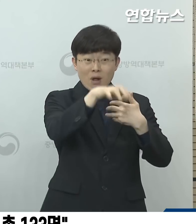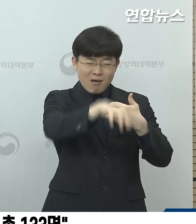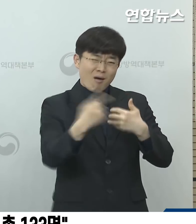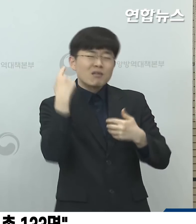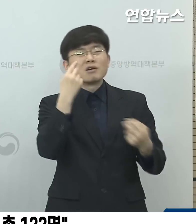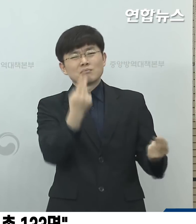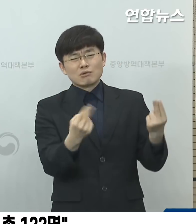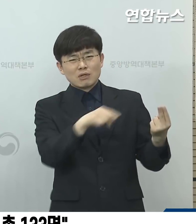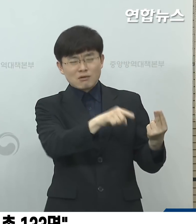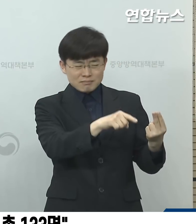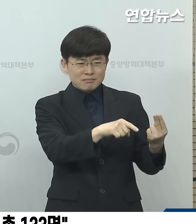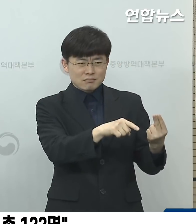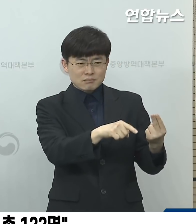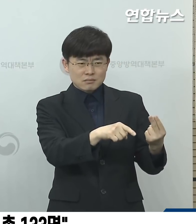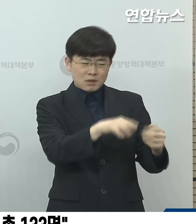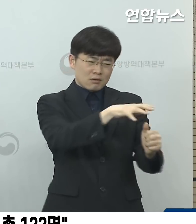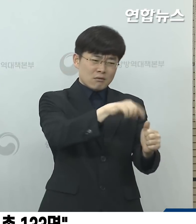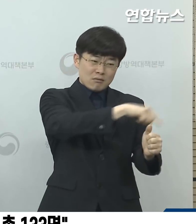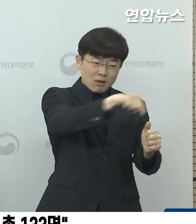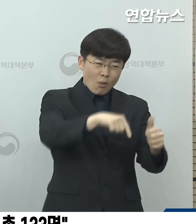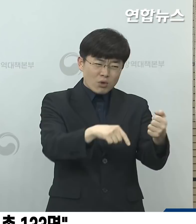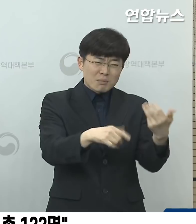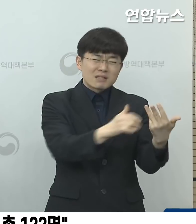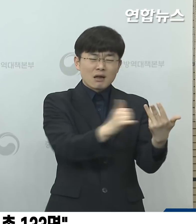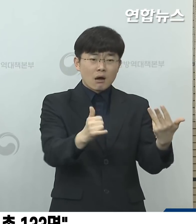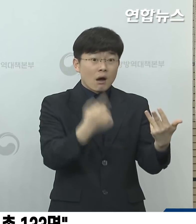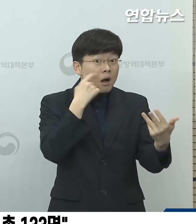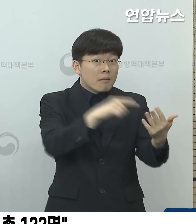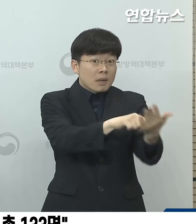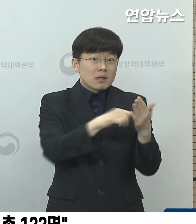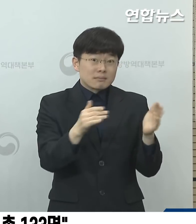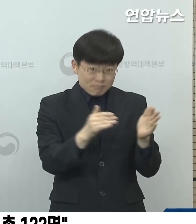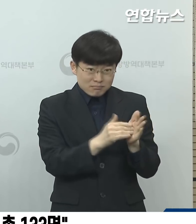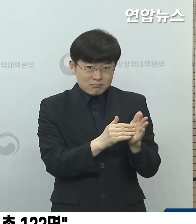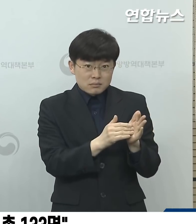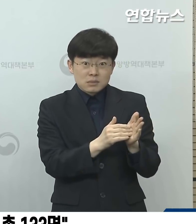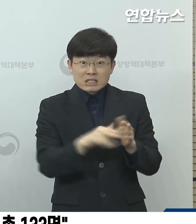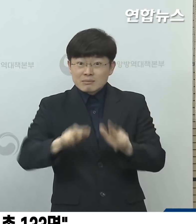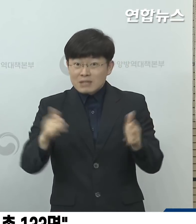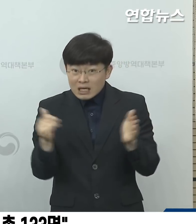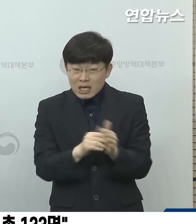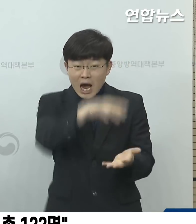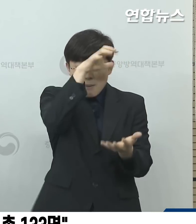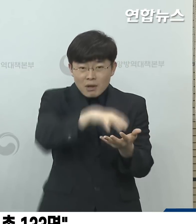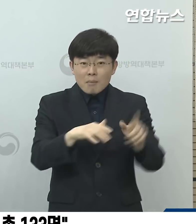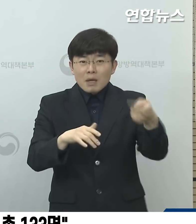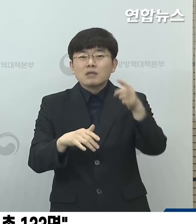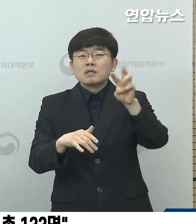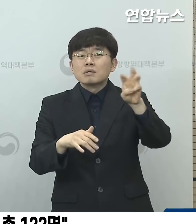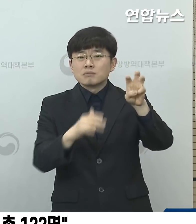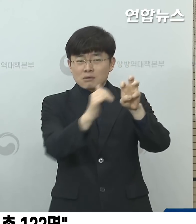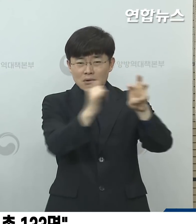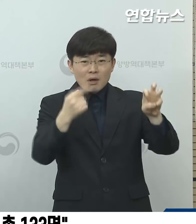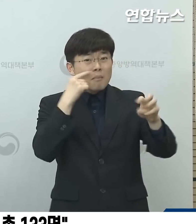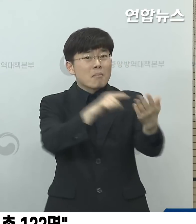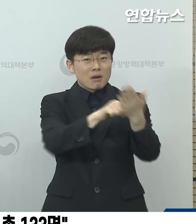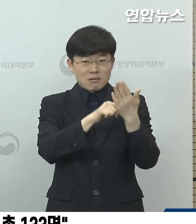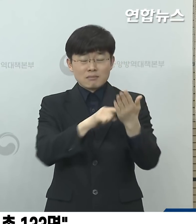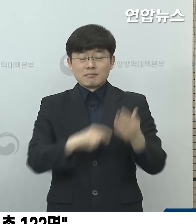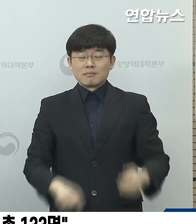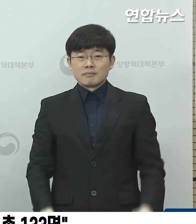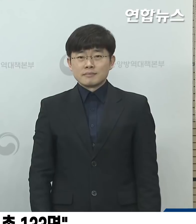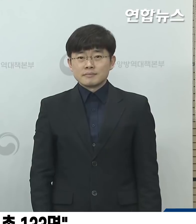대비 격리 중이던 58명이 추가로 확진되어 현재까지 133명의 확진자가 확인되었습니다.